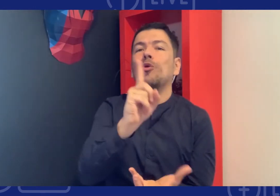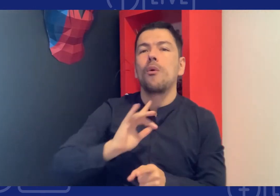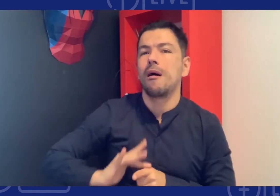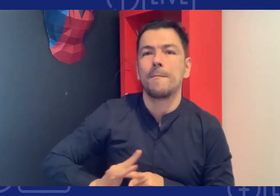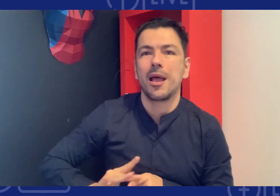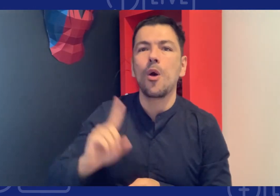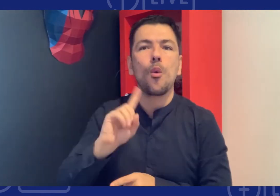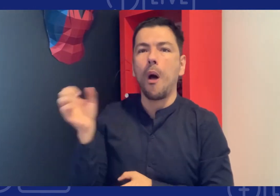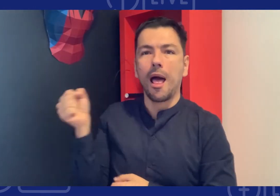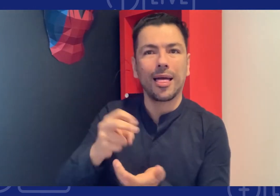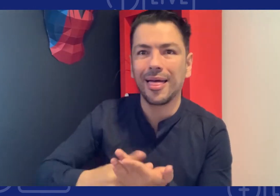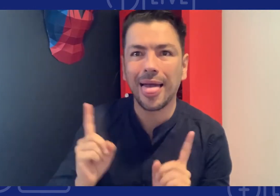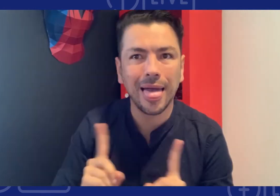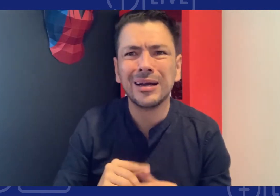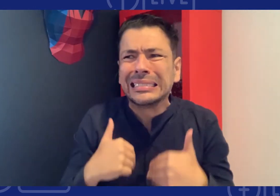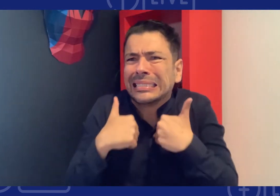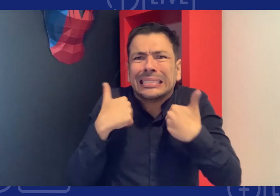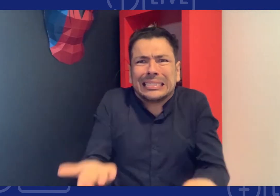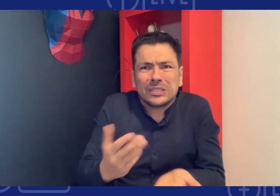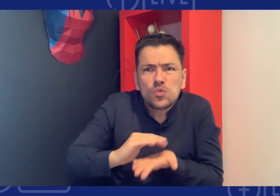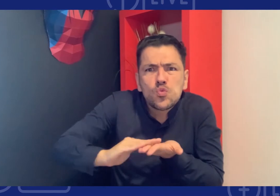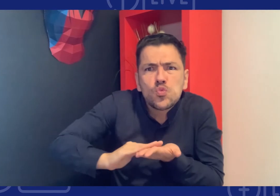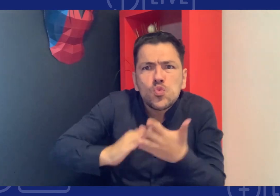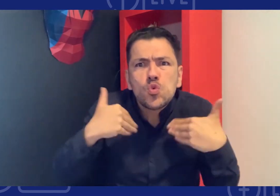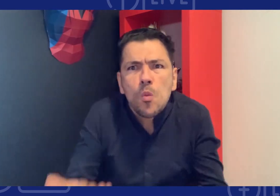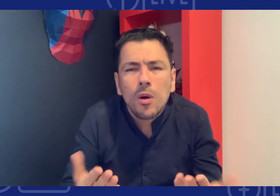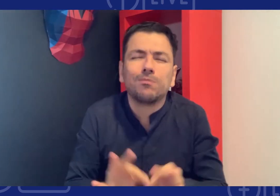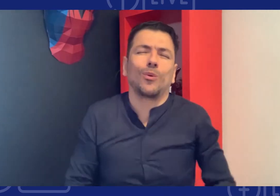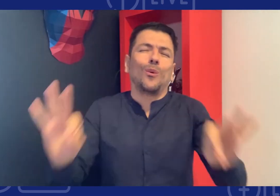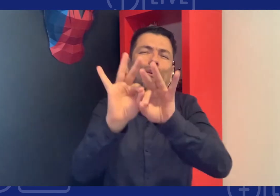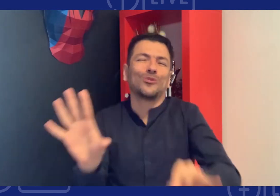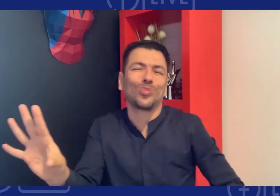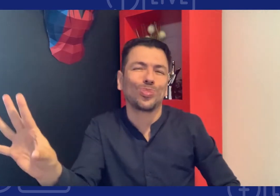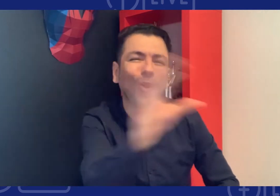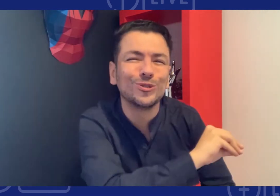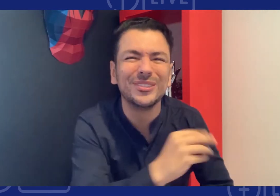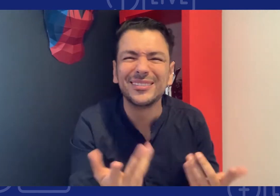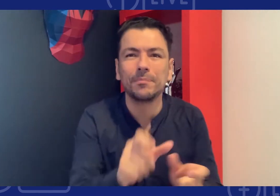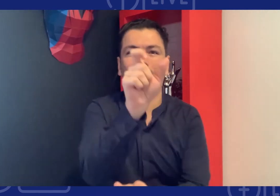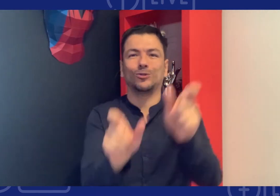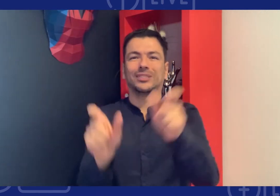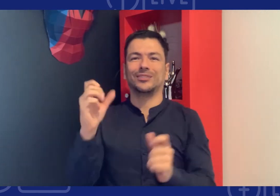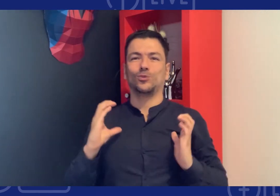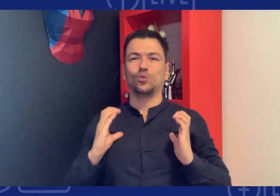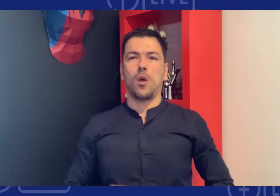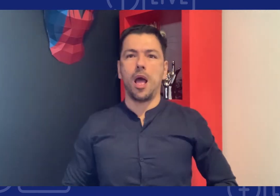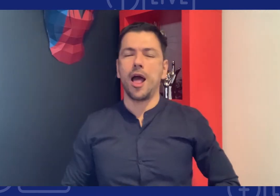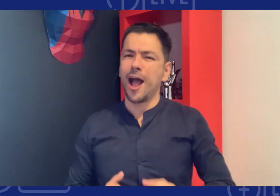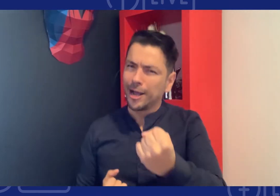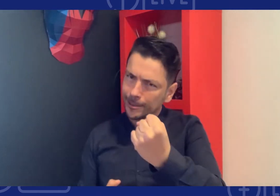pero no lo están aplicando entonces cómo se puede solucionar de allí la importancia de que como ciudadanos lo